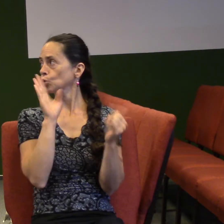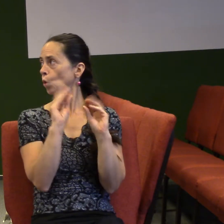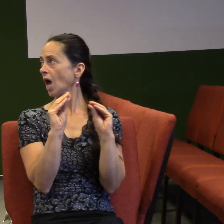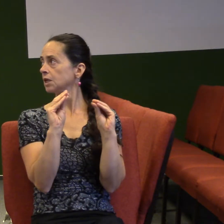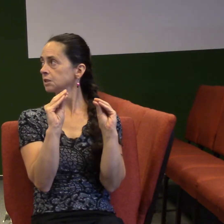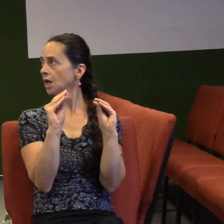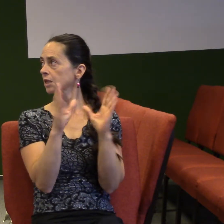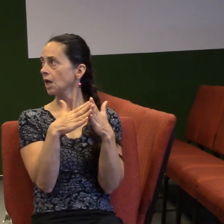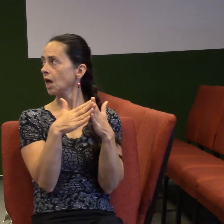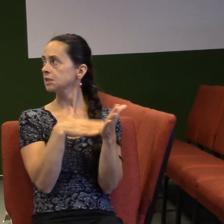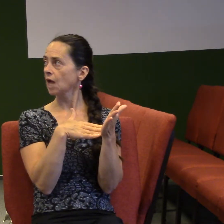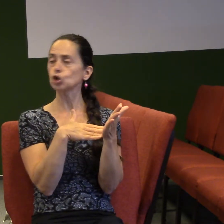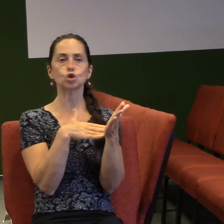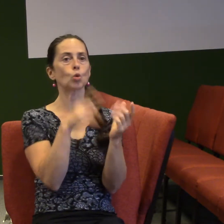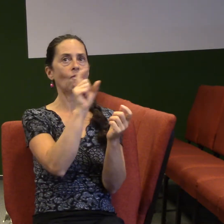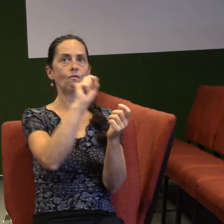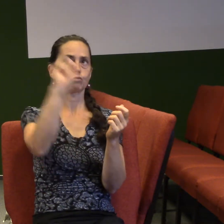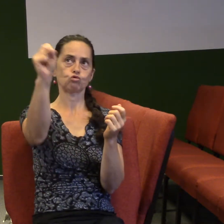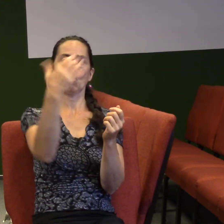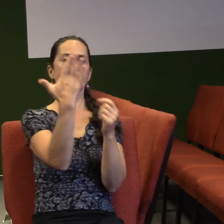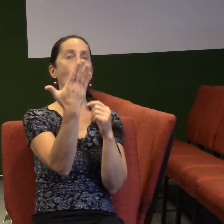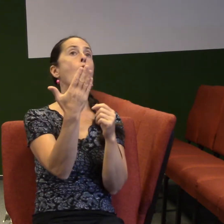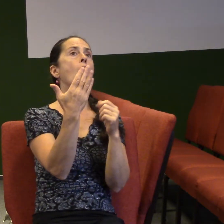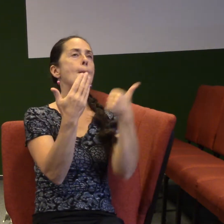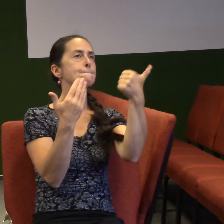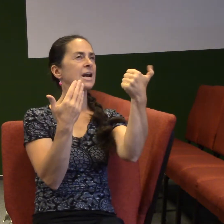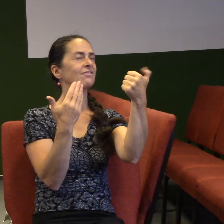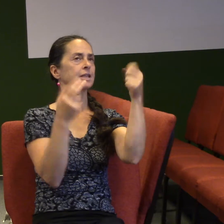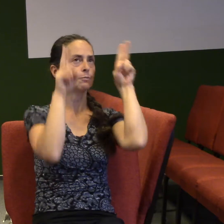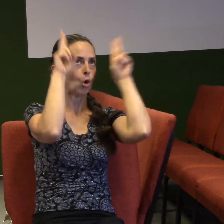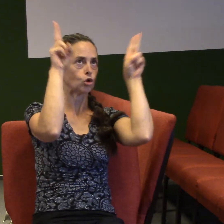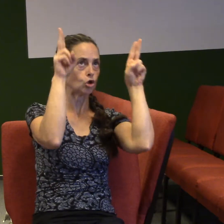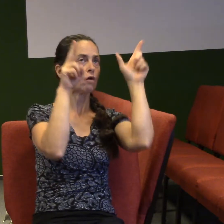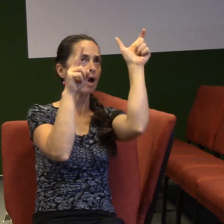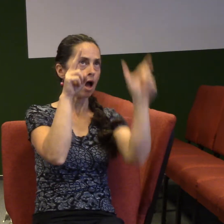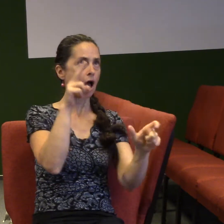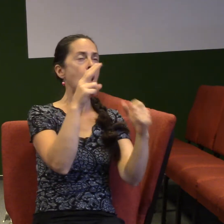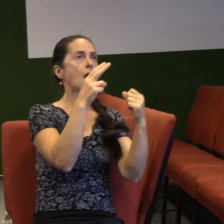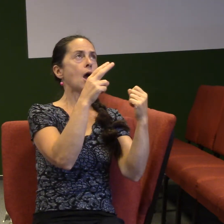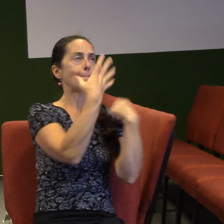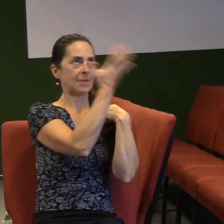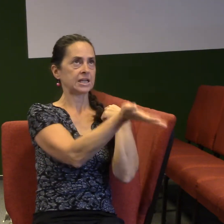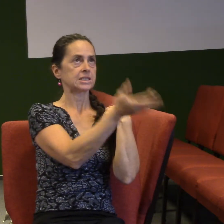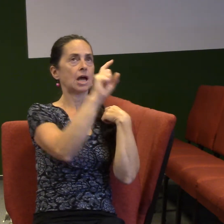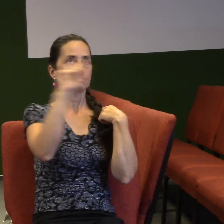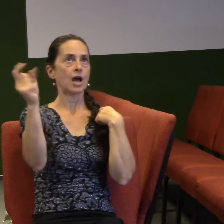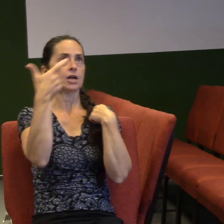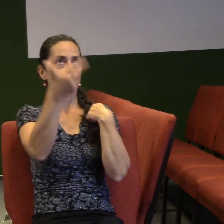slovo jedním veršem, který je v 1. Mojžišově v 50. kapitole, je to 24. verš, tam se píše.